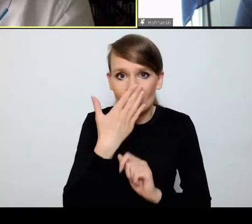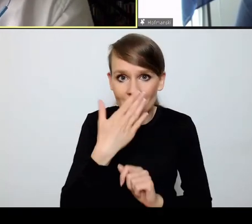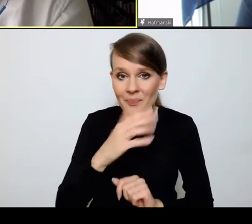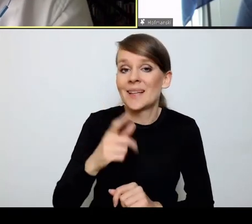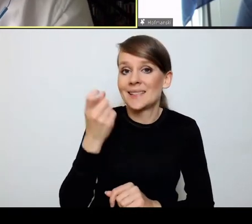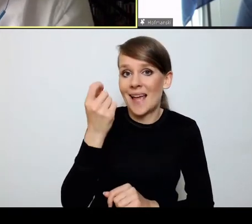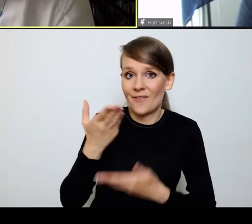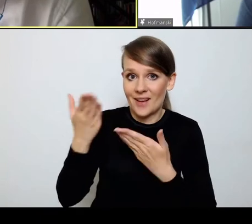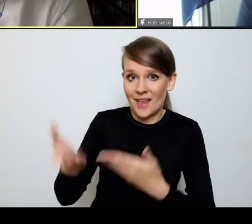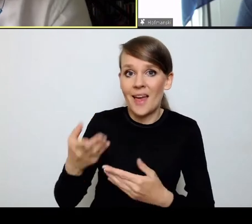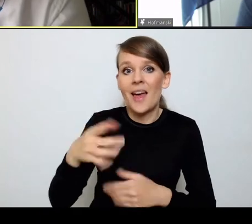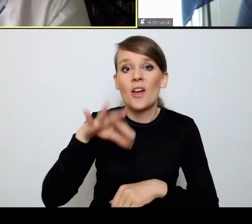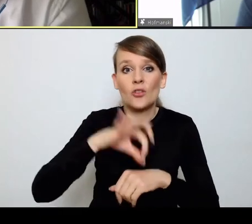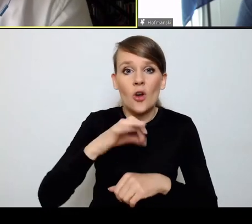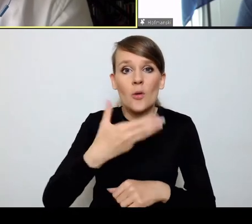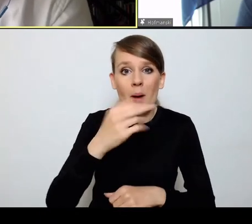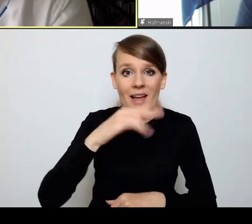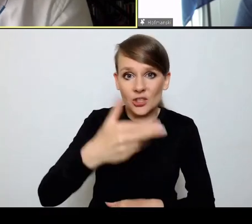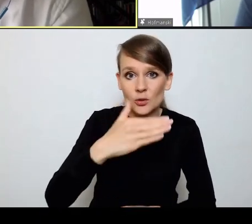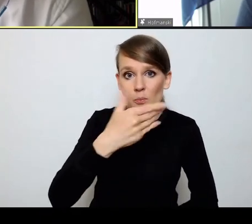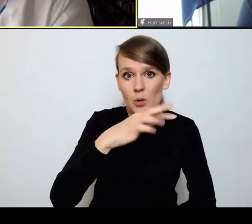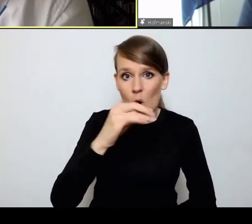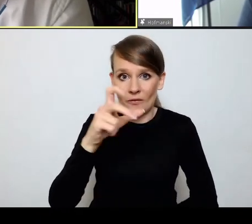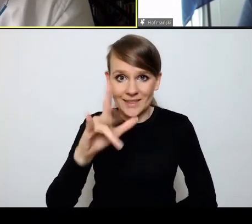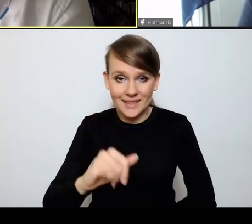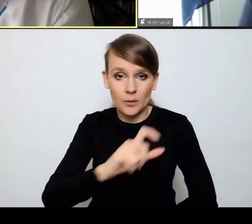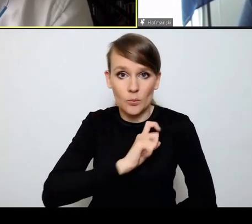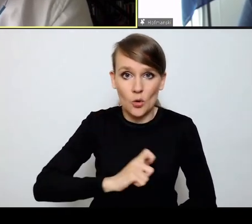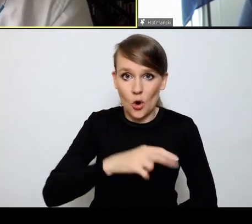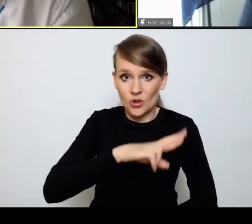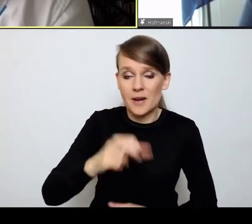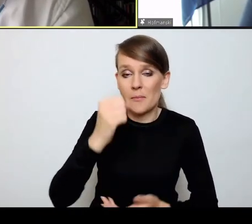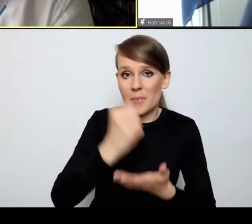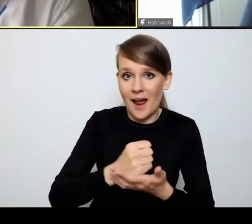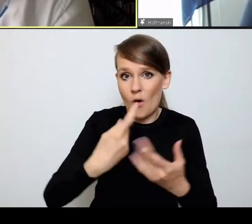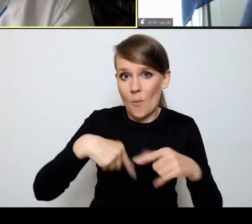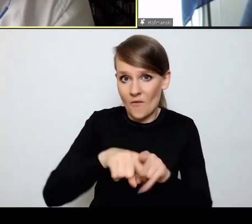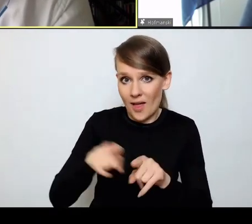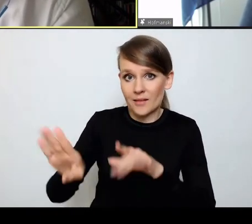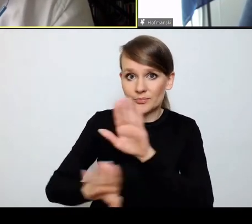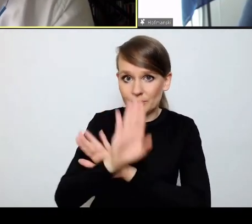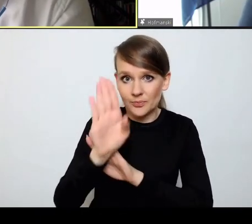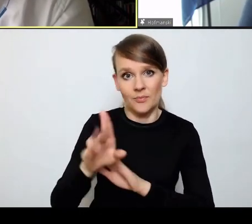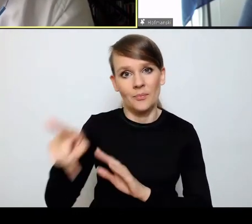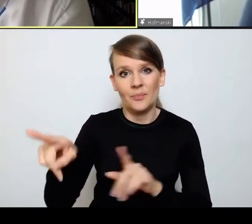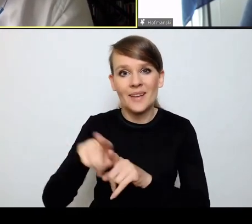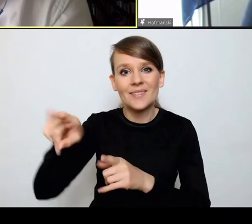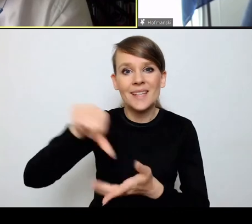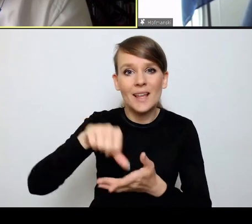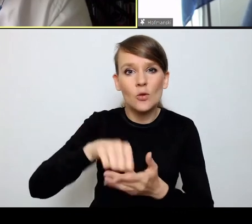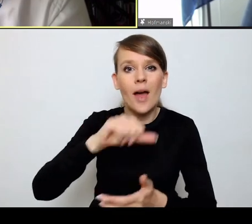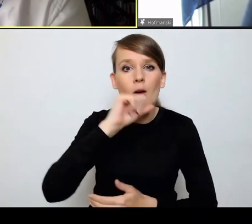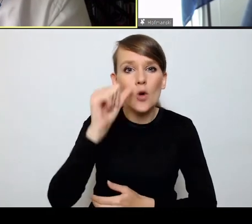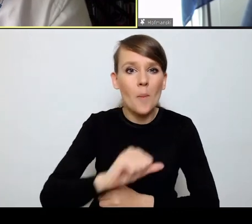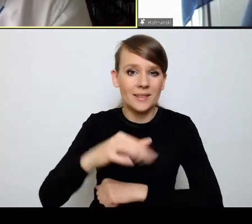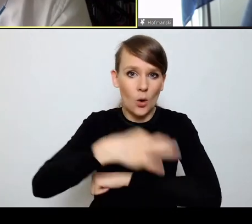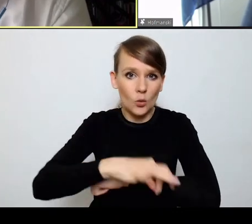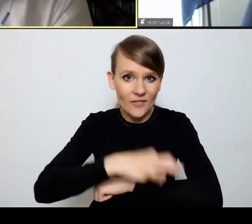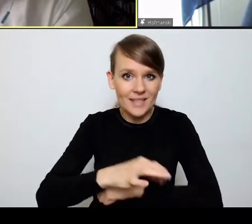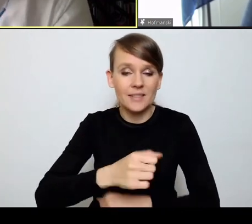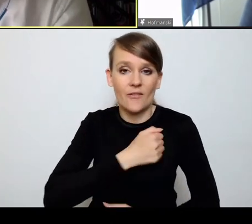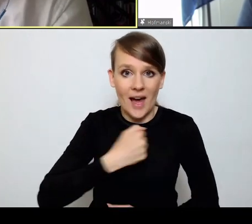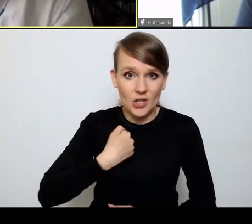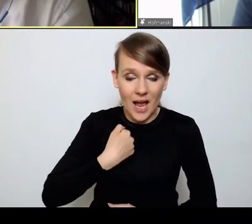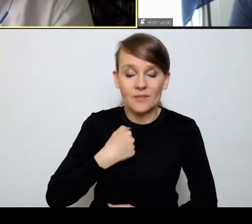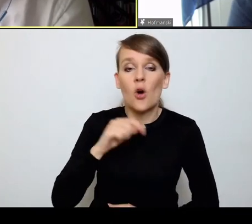doktorowi Marcinowi Mrowickiemu z Biura Rzecznika Praw Obywatelskich, ale także z Centrum Europejskiego Uniwersytetu Warszawskiego, który